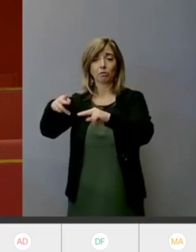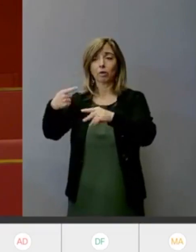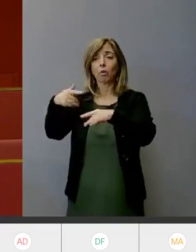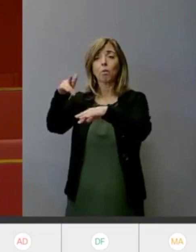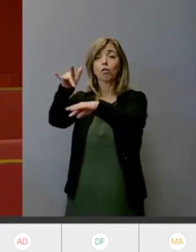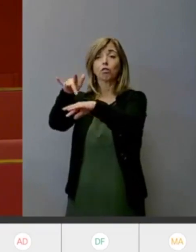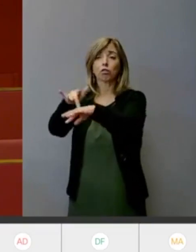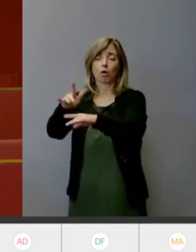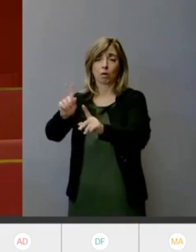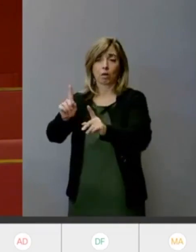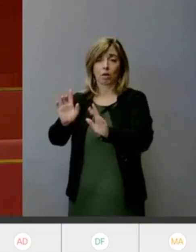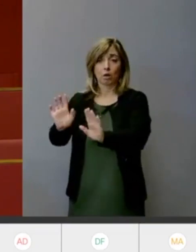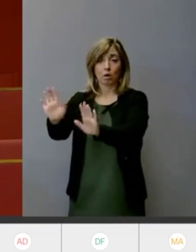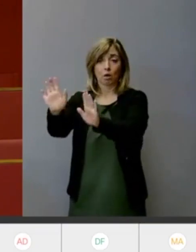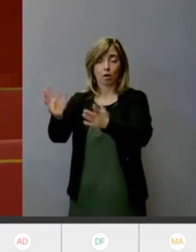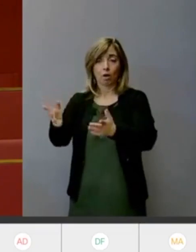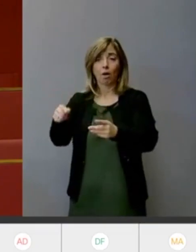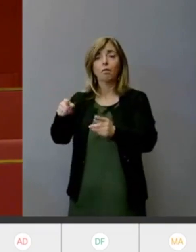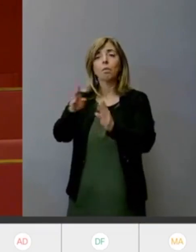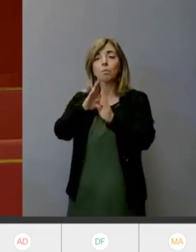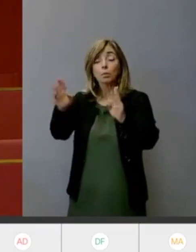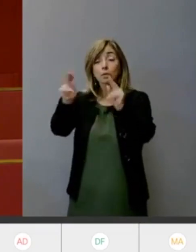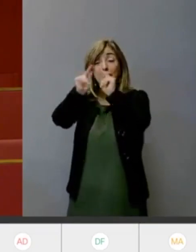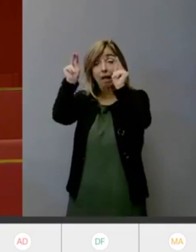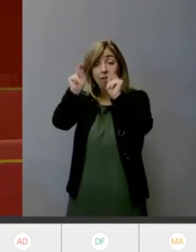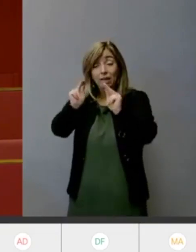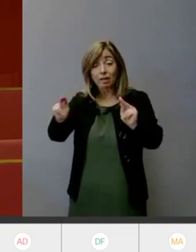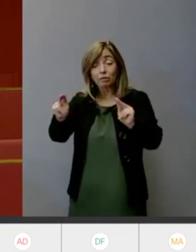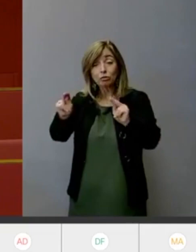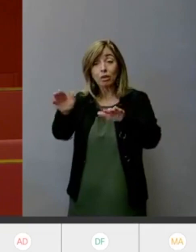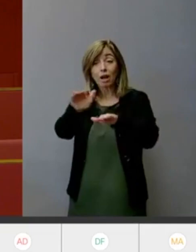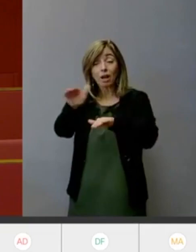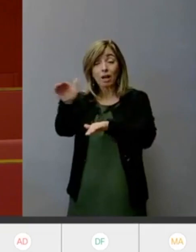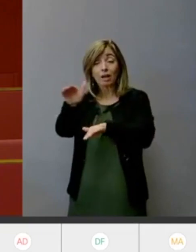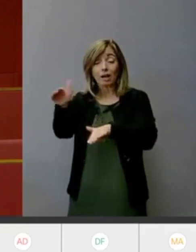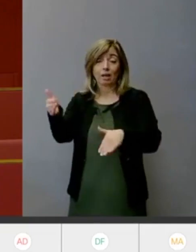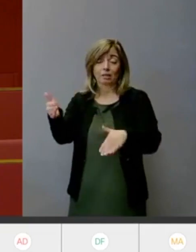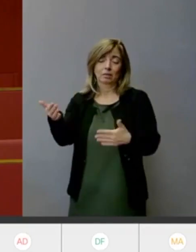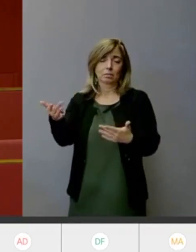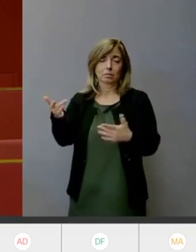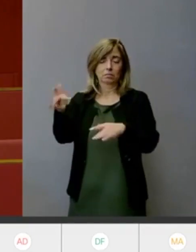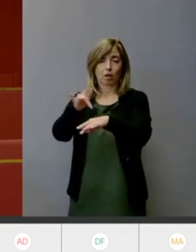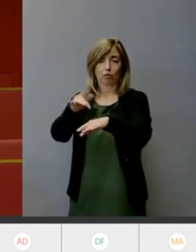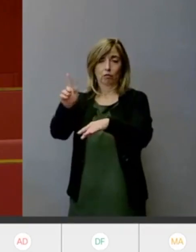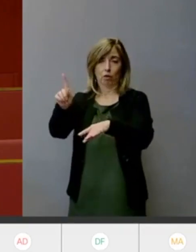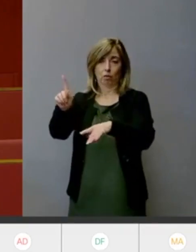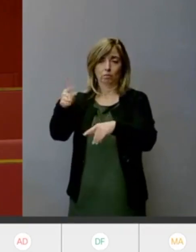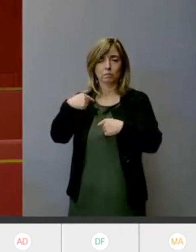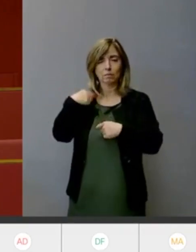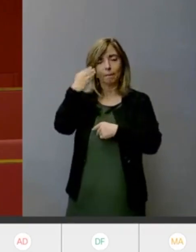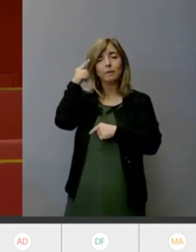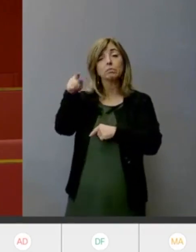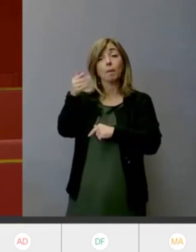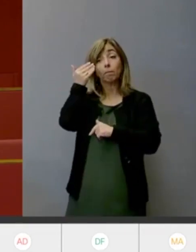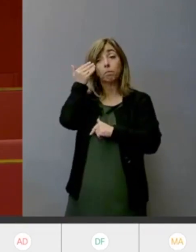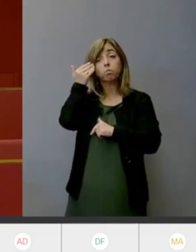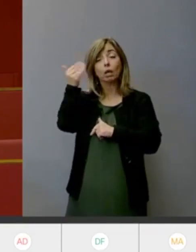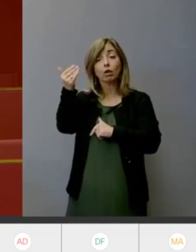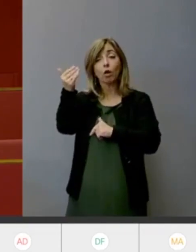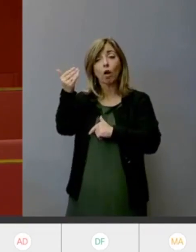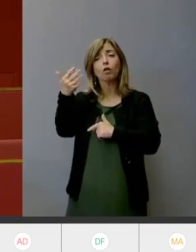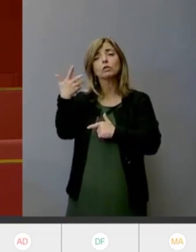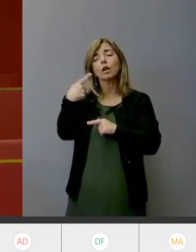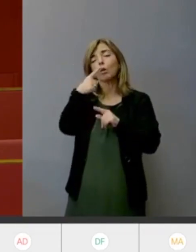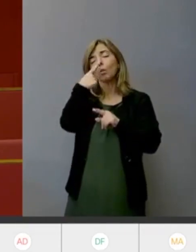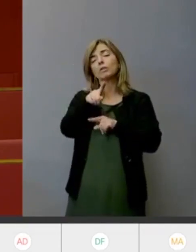biblioteca internazionale per ragazzi sia sia pericoloso ma pericoloso anche politicamente si